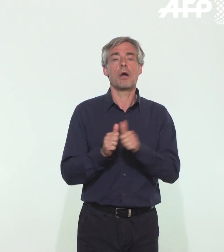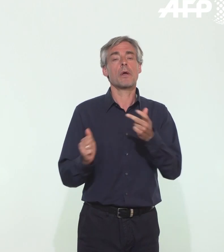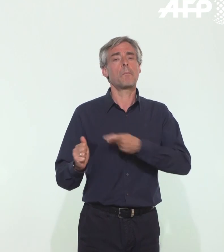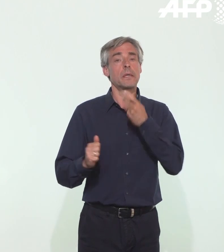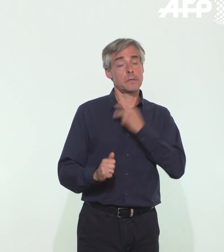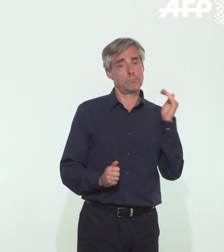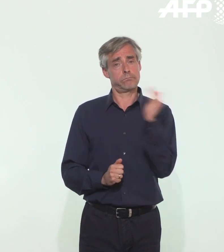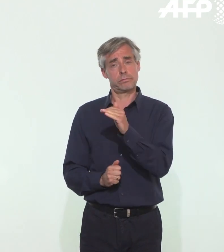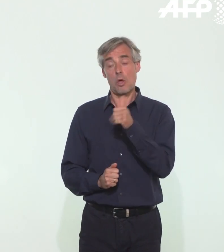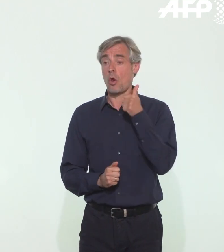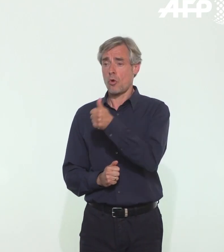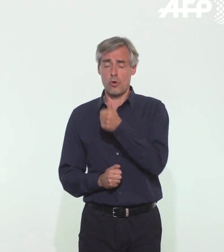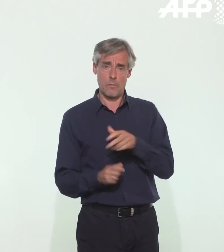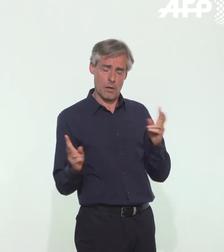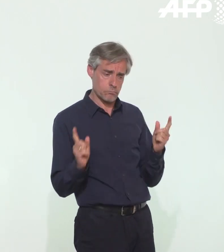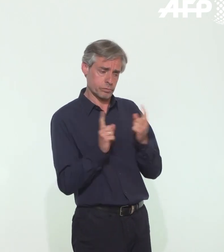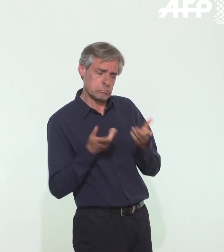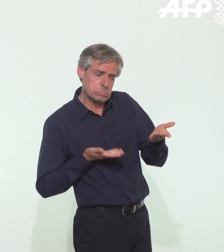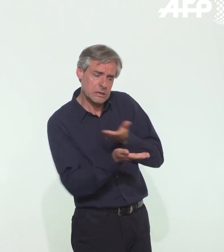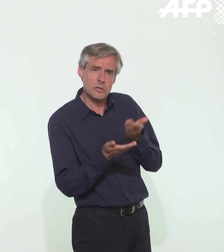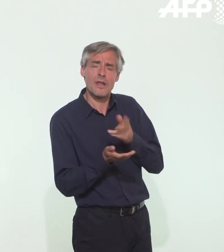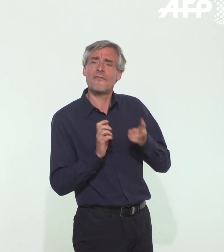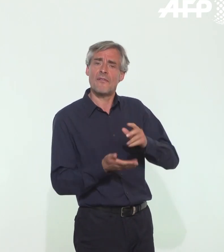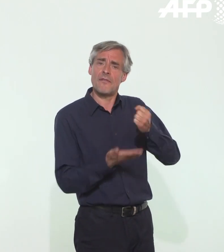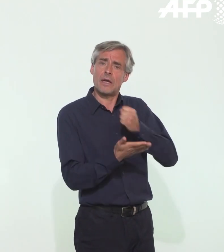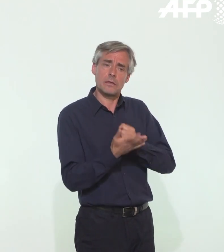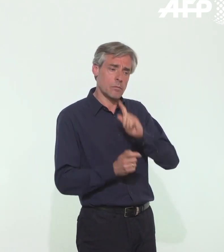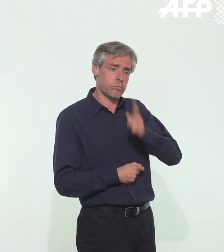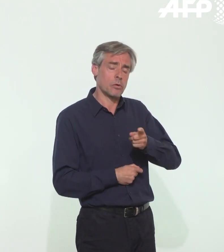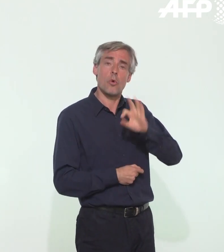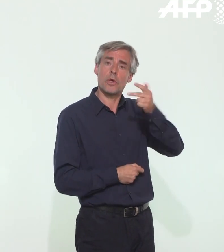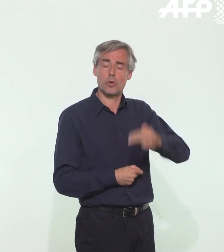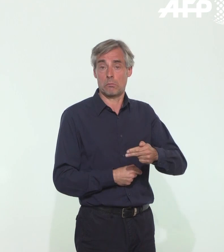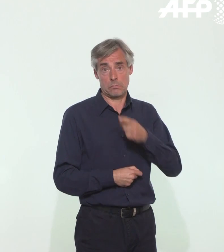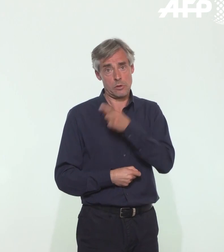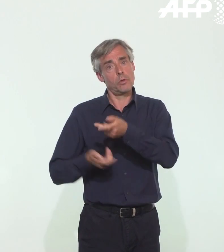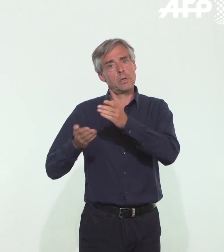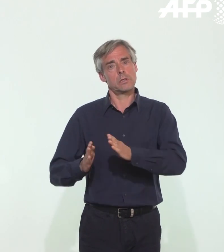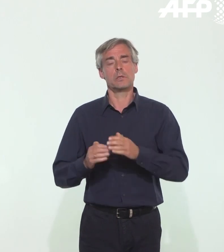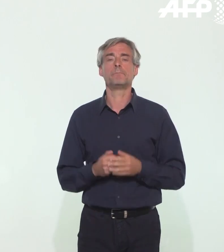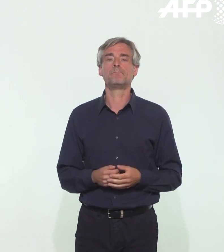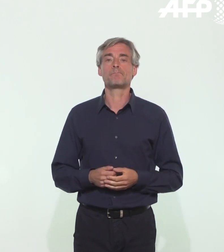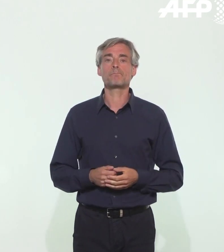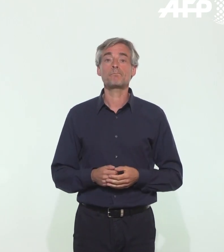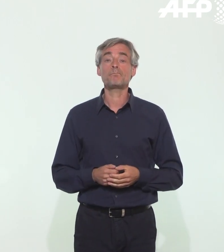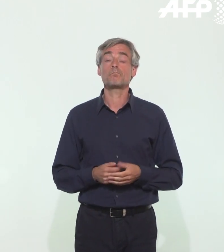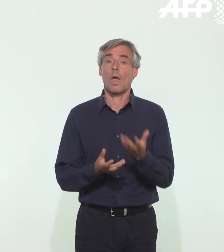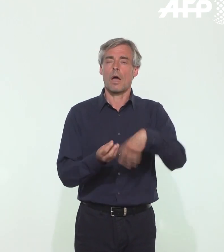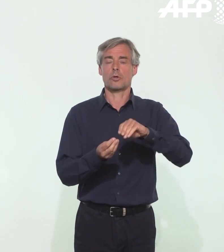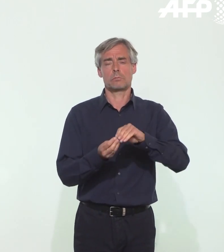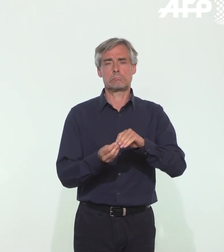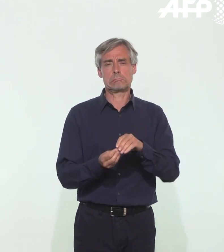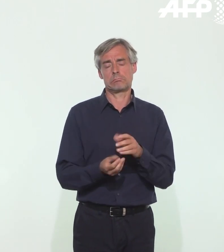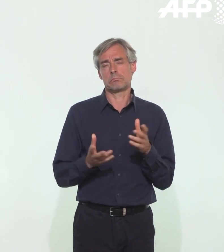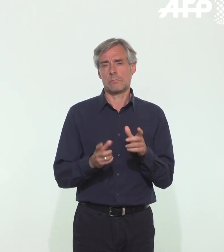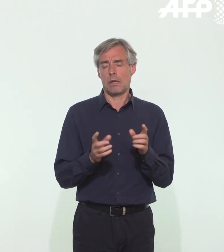médecin pour qu'il puisse décider avec vous s'il doit vous prescrire un test à réaliser rapidement. J'ajoute un mot,